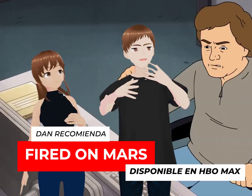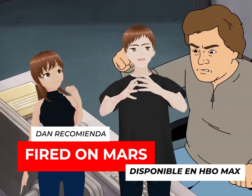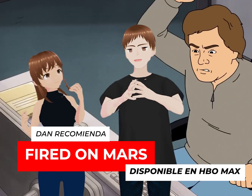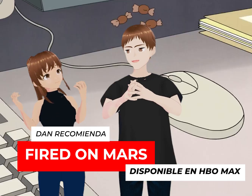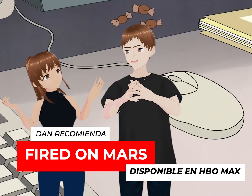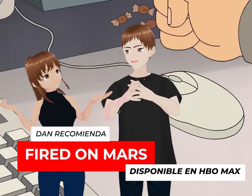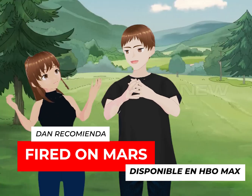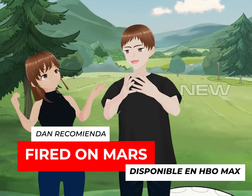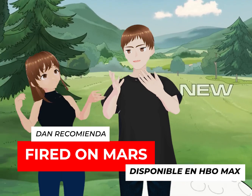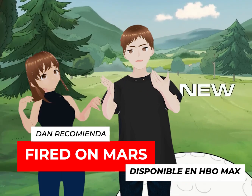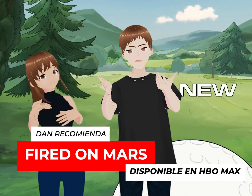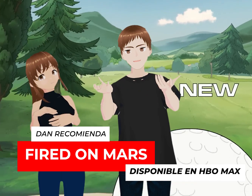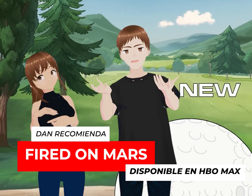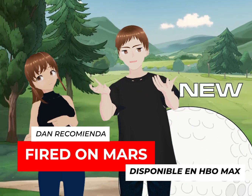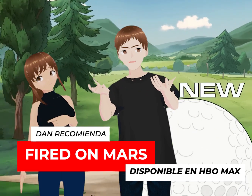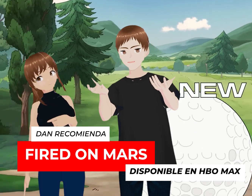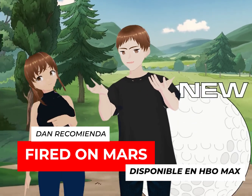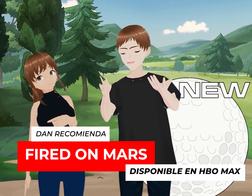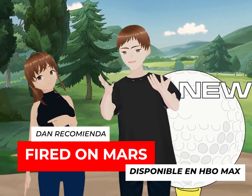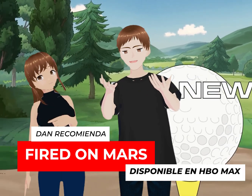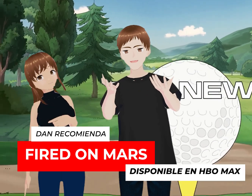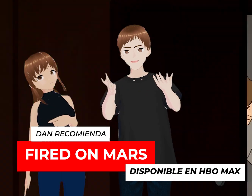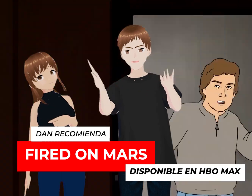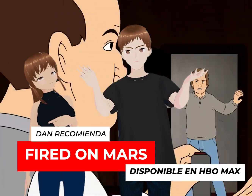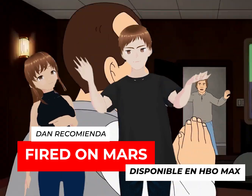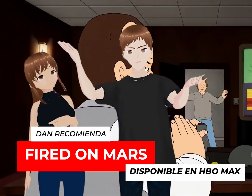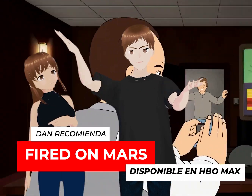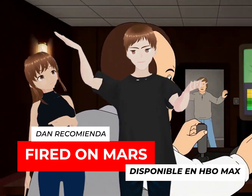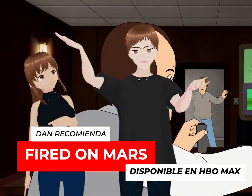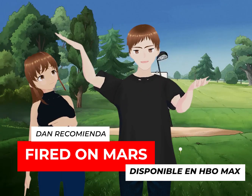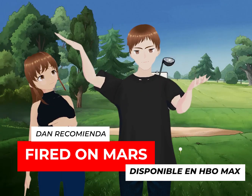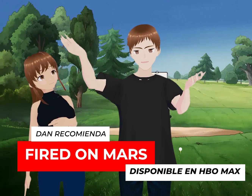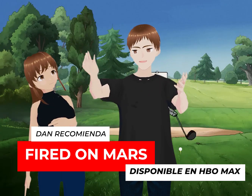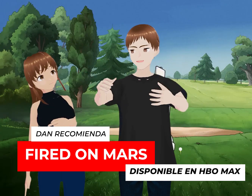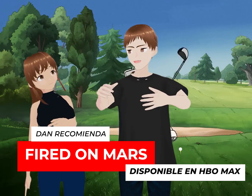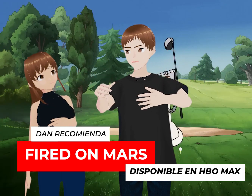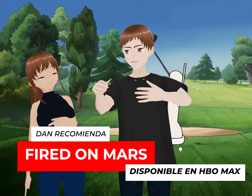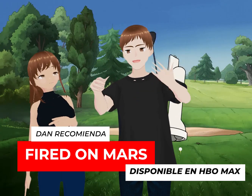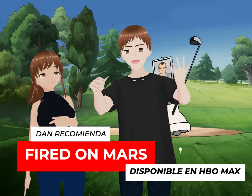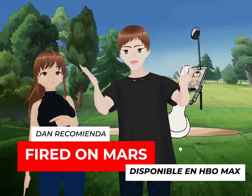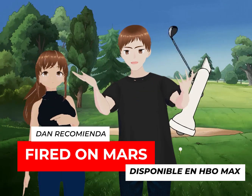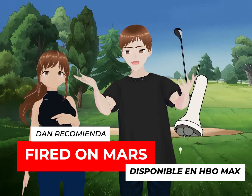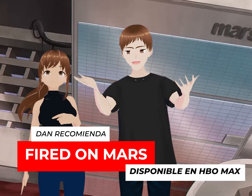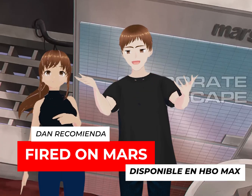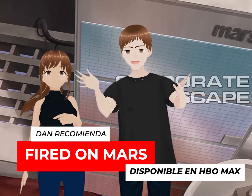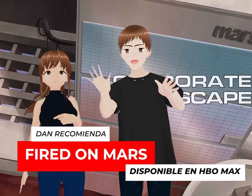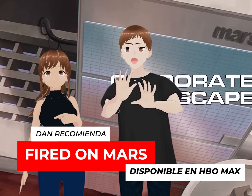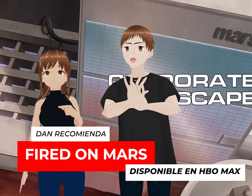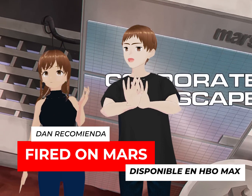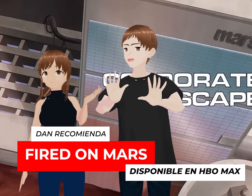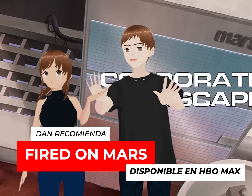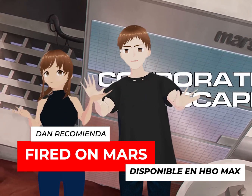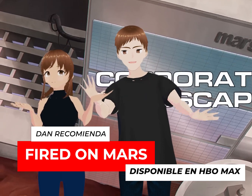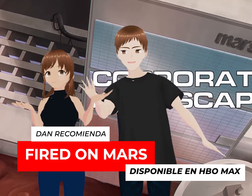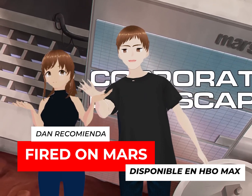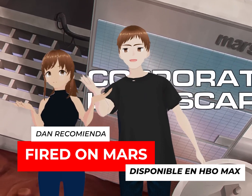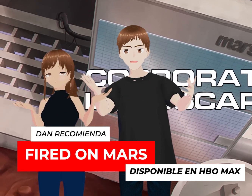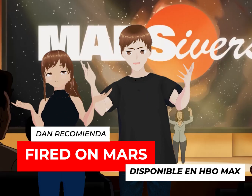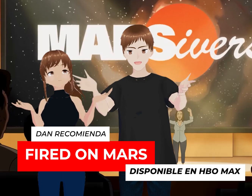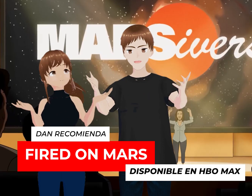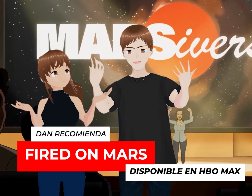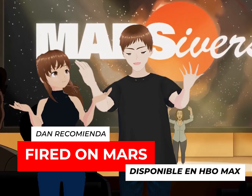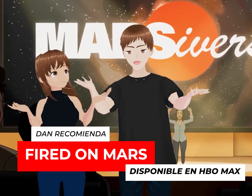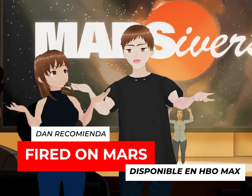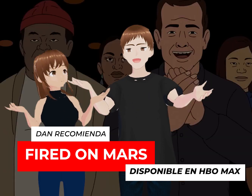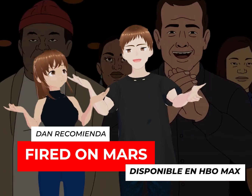estos duelos ideológicos. ¿Qué pasa si, por ejemplo, tú te quieres ir y construir tu propia comunidad afuera, pero estás en otro planeta? No es tan fácil